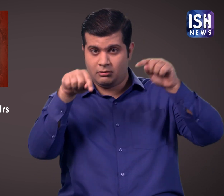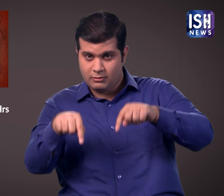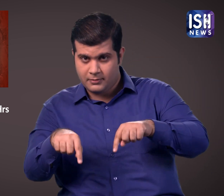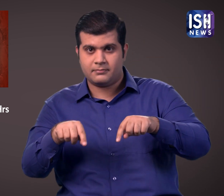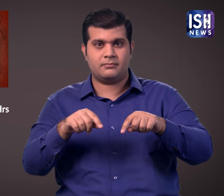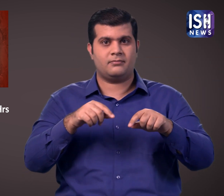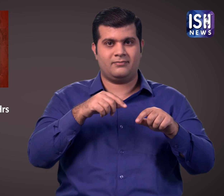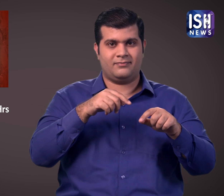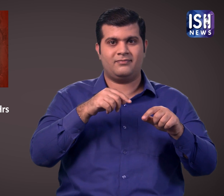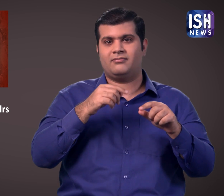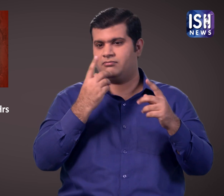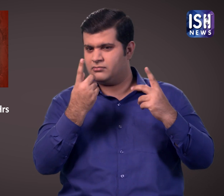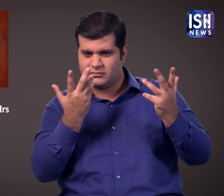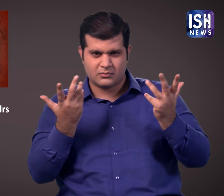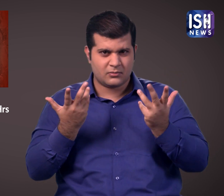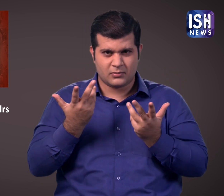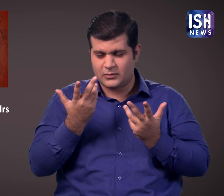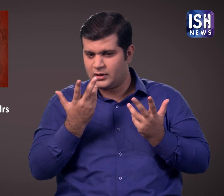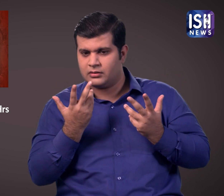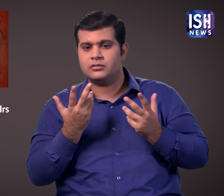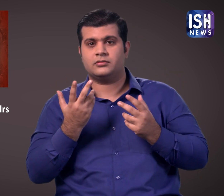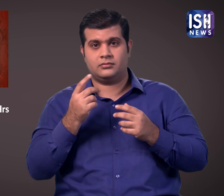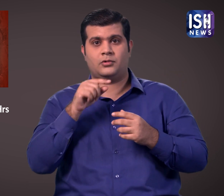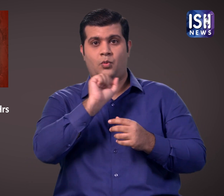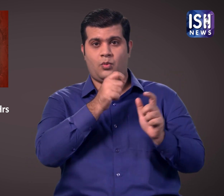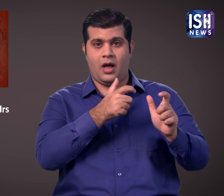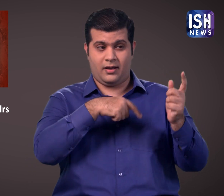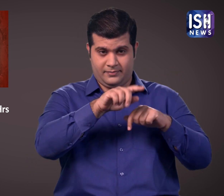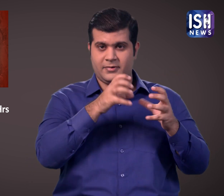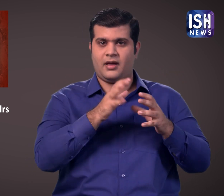जब सेना मौके पर पहुँची तो उन्होंने एक विशेश ज्रोन का इस्तमाल